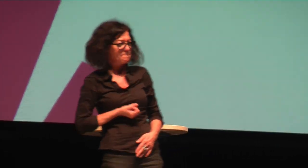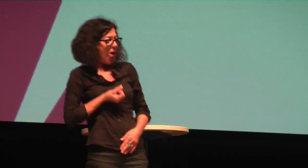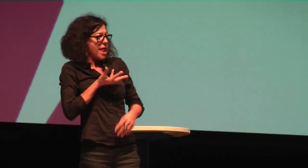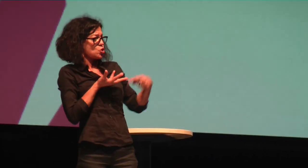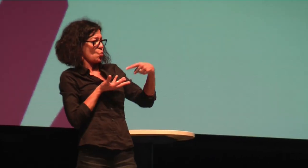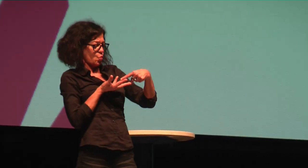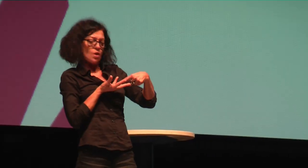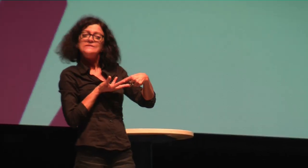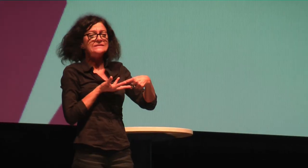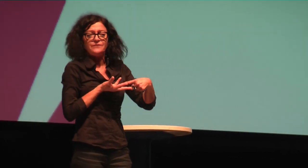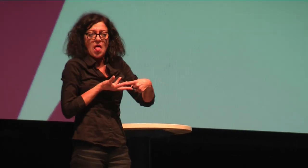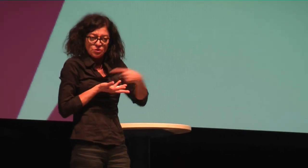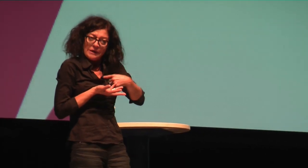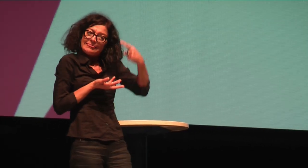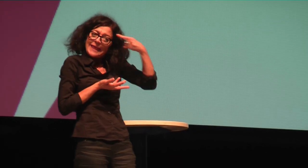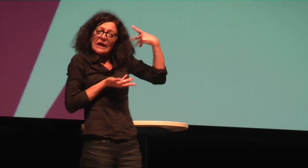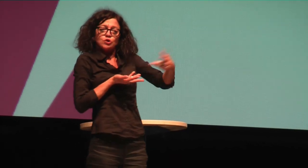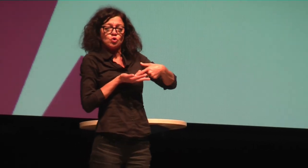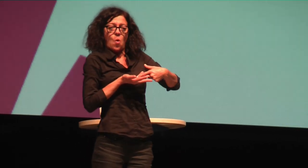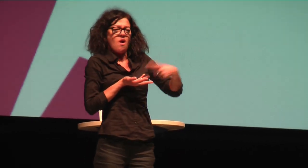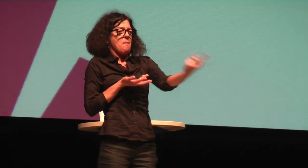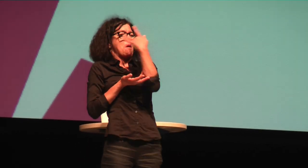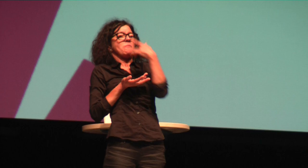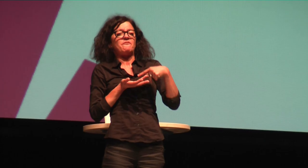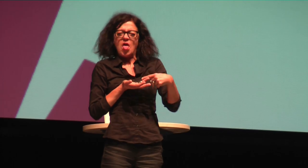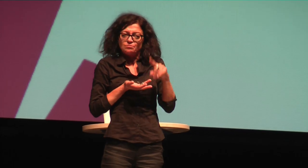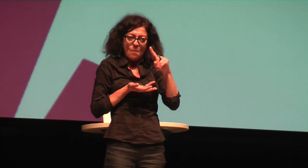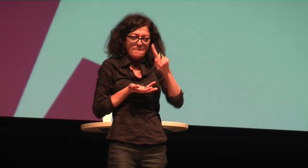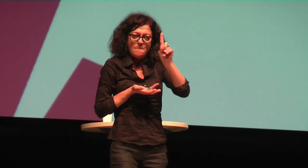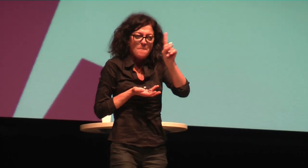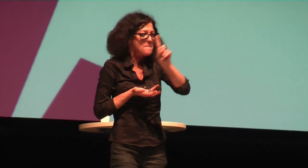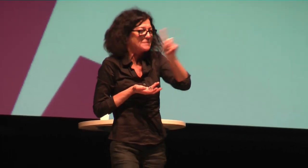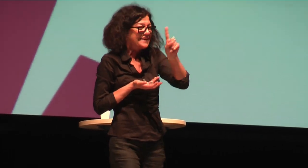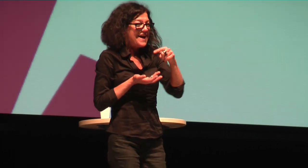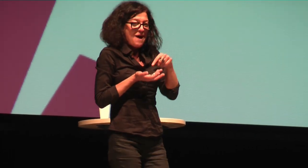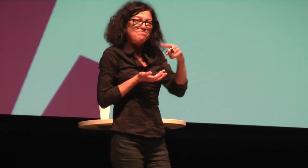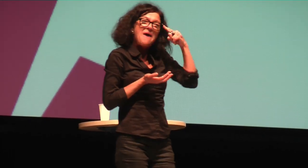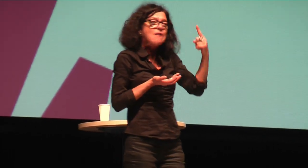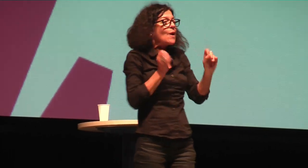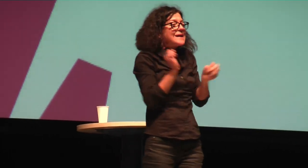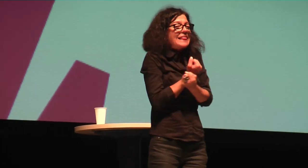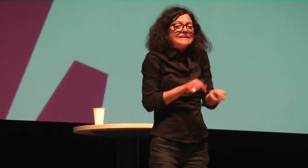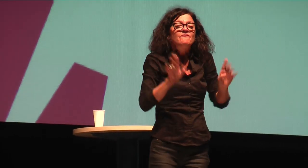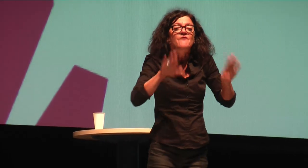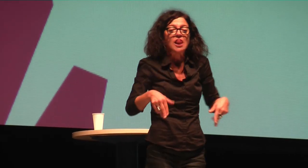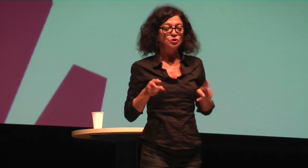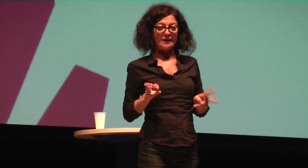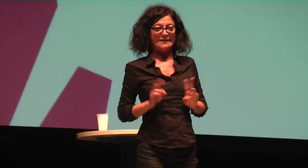du hast eine andere Meinung, aber deine Meinung ist falsch. Warum ist die denn falsch? Ich denke einfach so. Mir muss keiner vorwerfen, dass